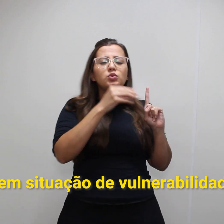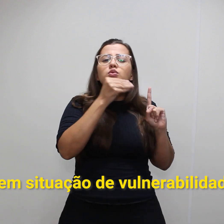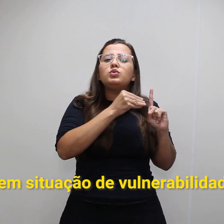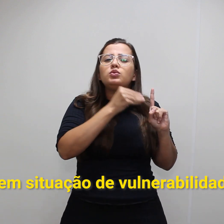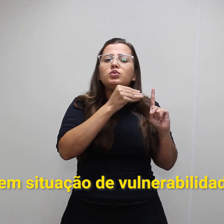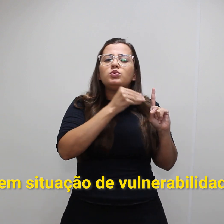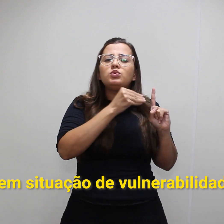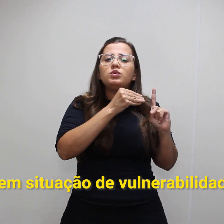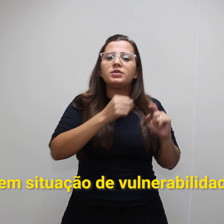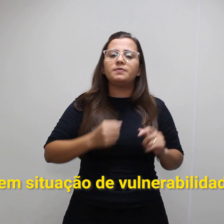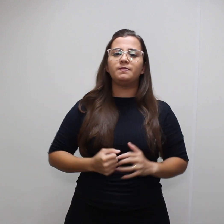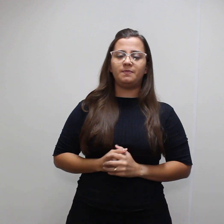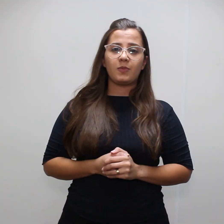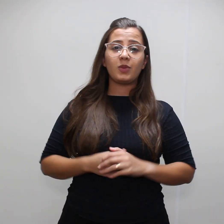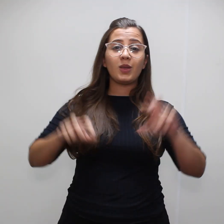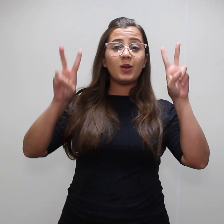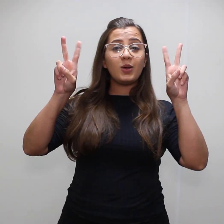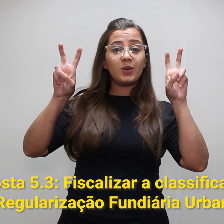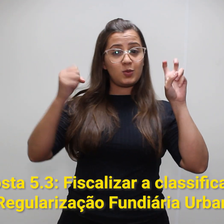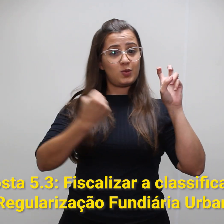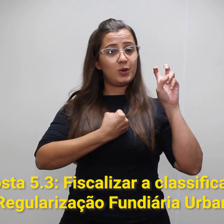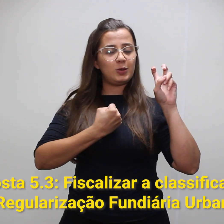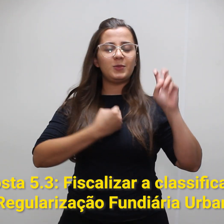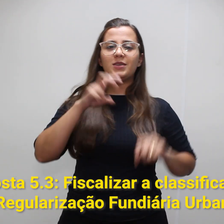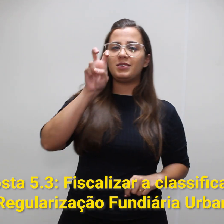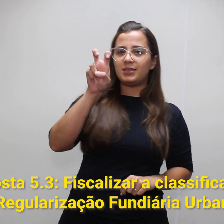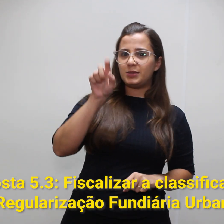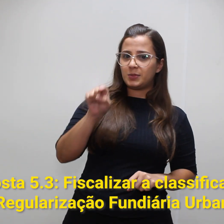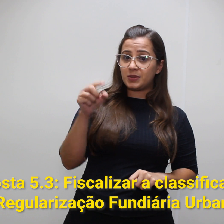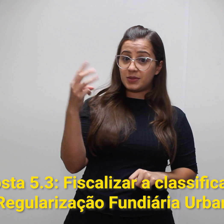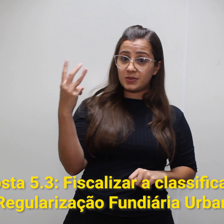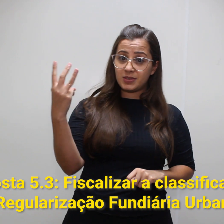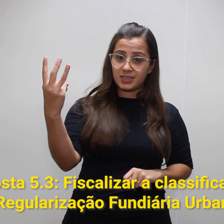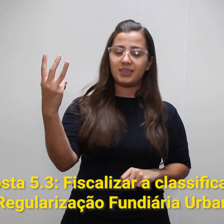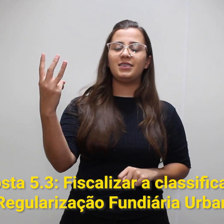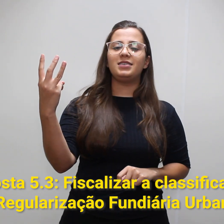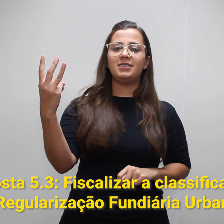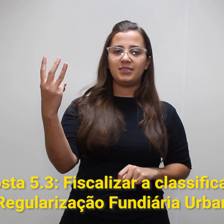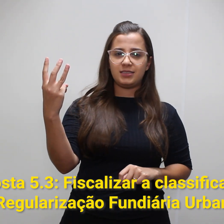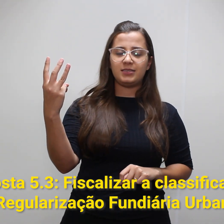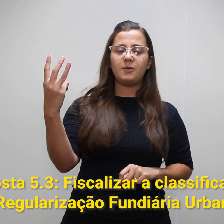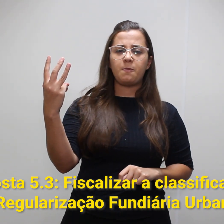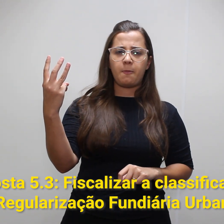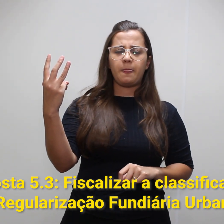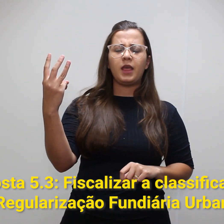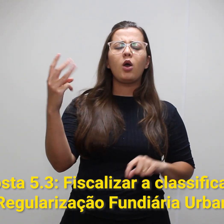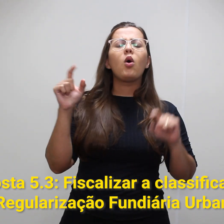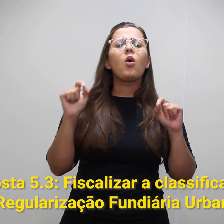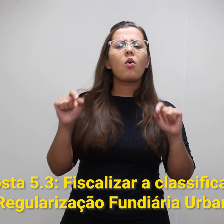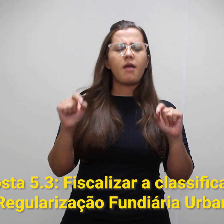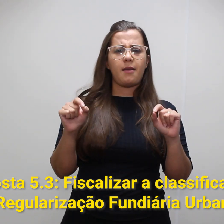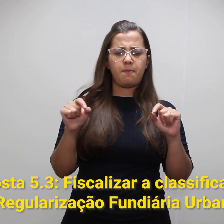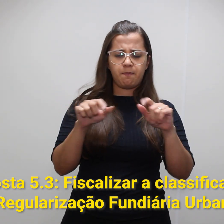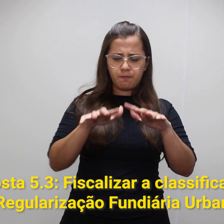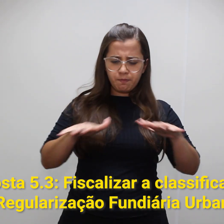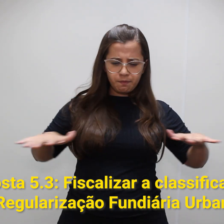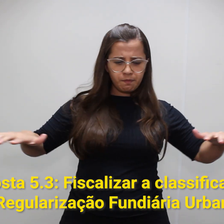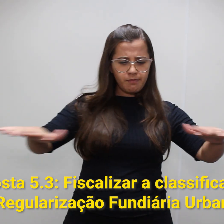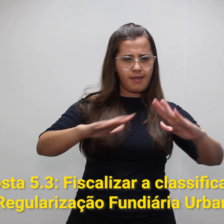Proposta 5.3. Fiscalizar a classificação da